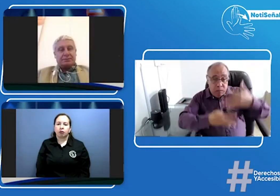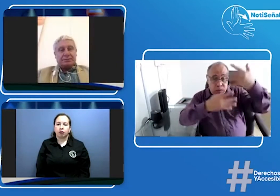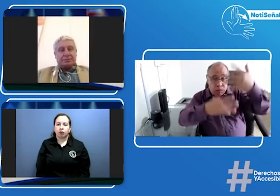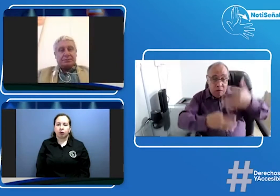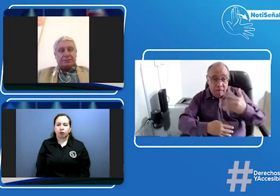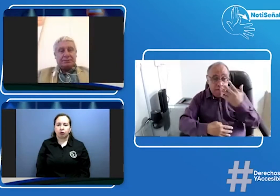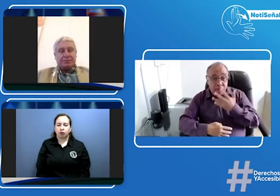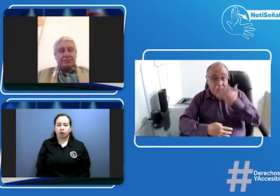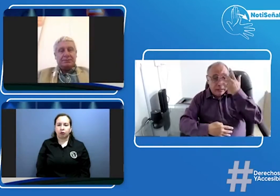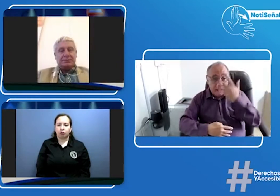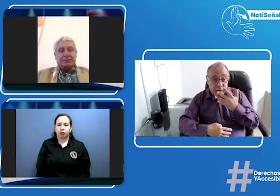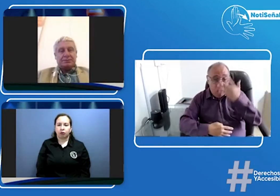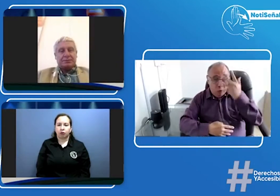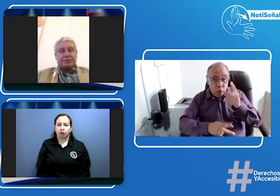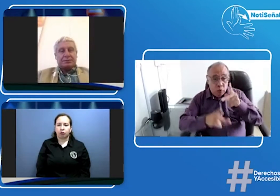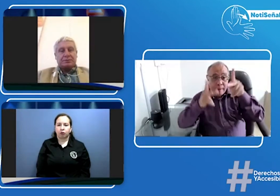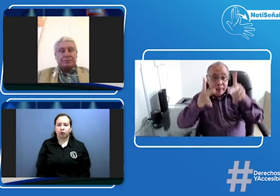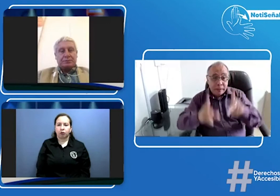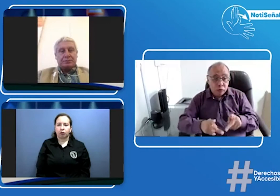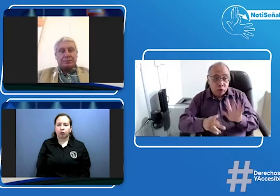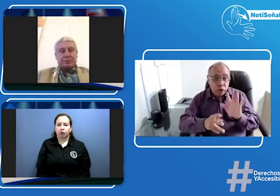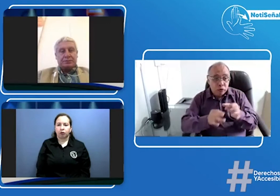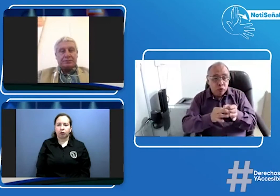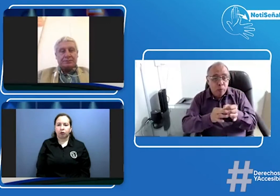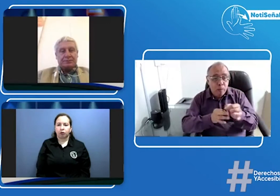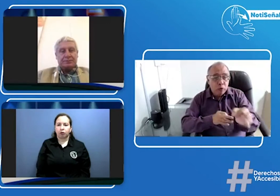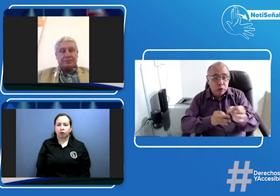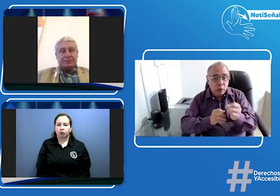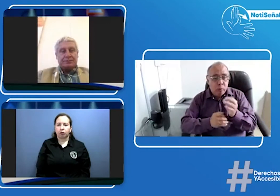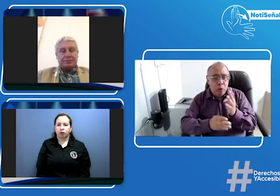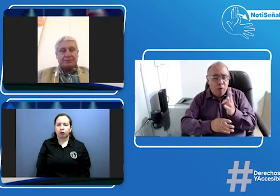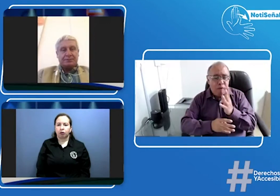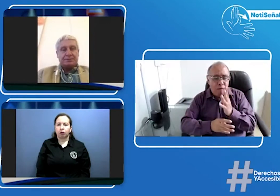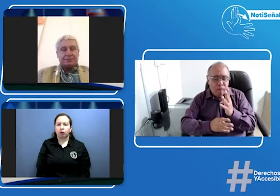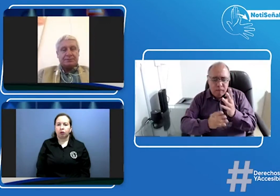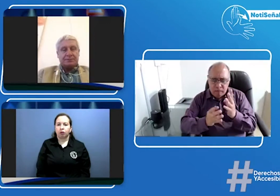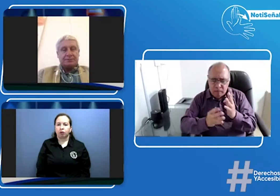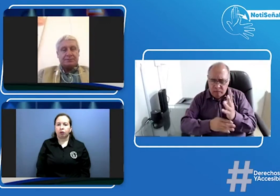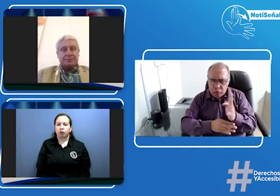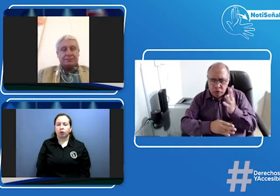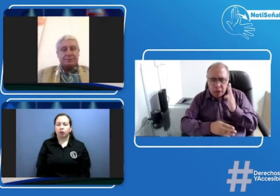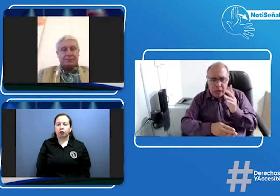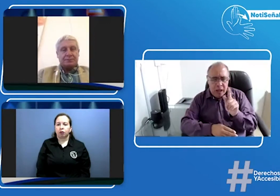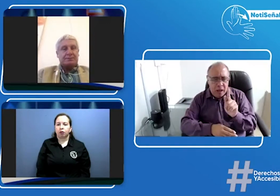CRC o al CEA no podría hacerlo porque por ejemplo vemos una persona